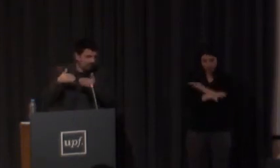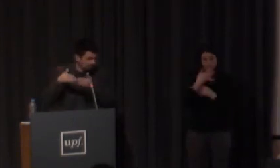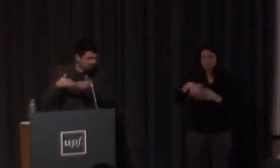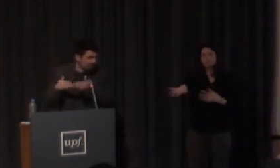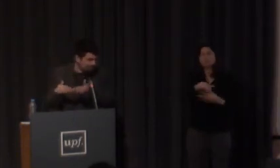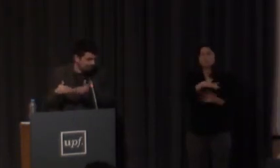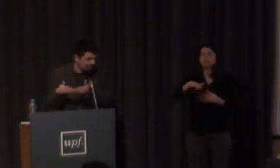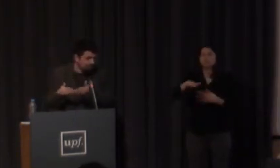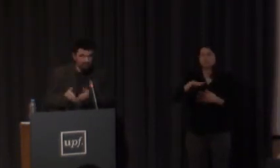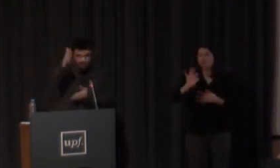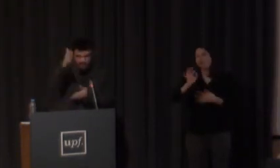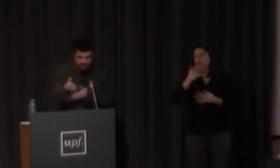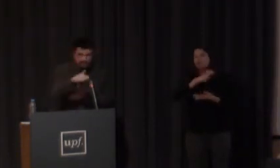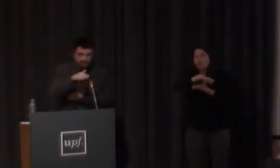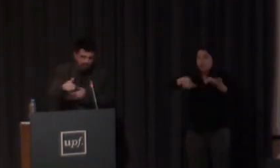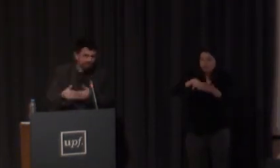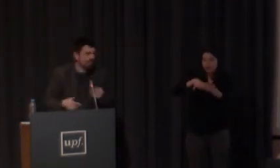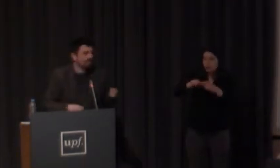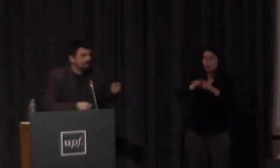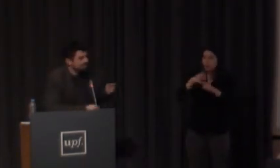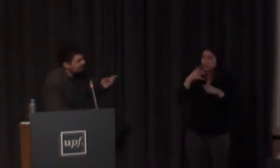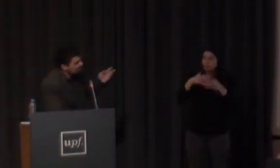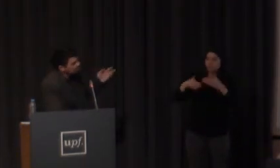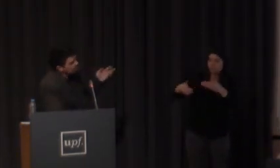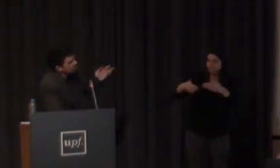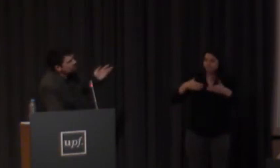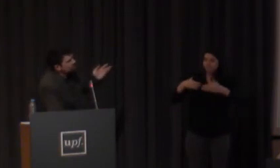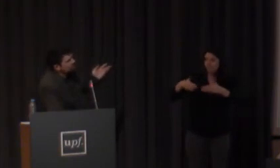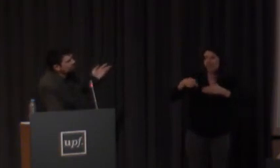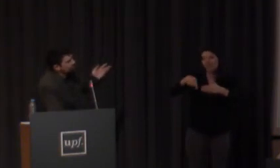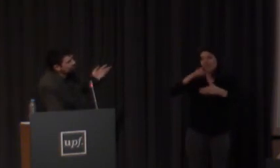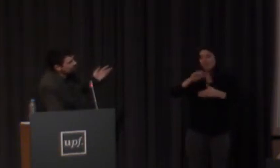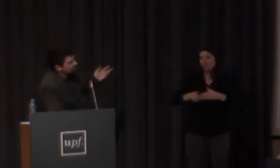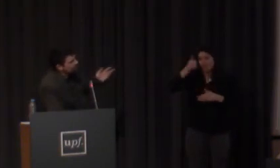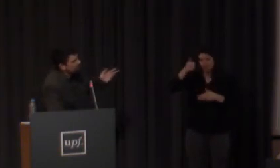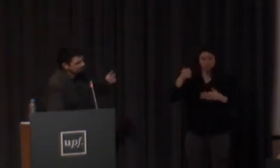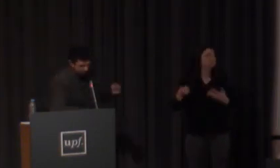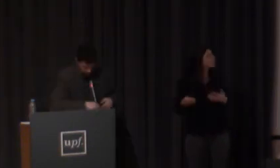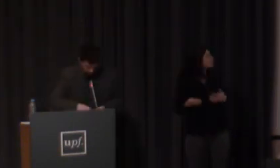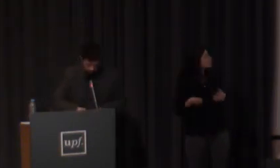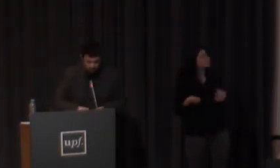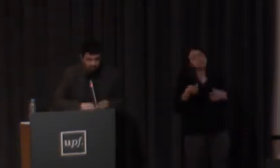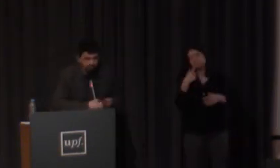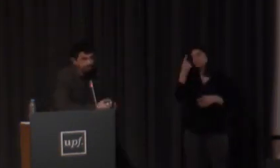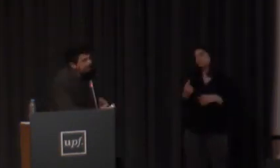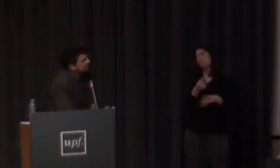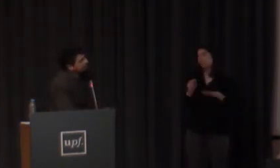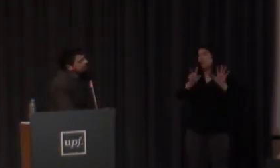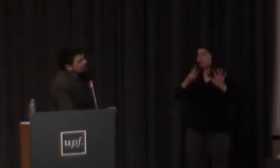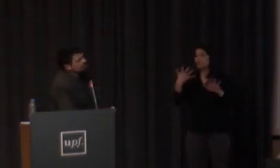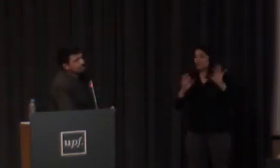varios planos y se mezclan este con este se reduce un poco el nivel de acierto ¿vale? el 85%